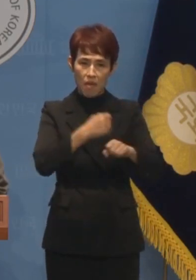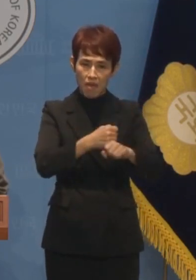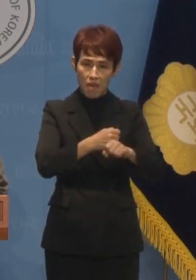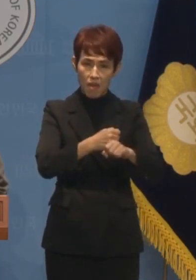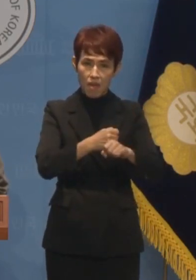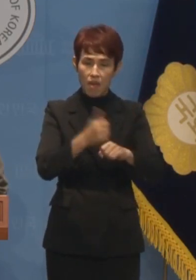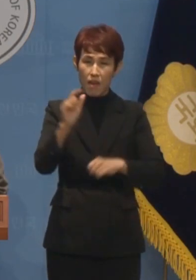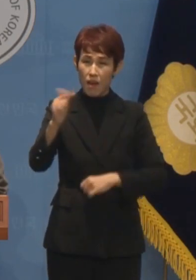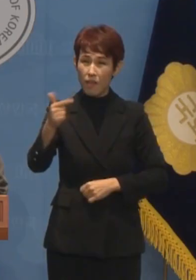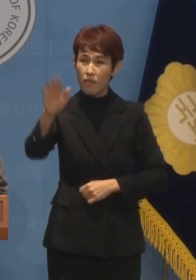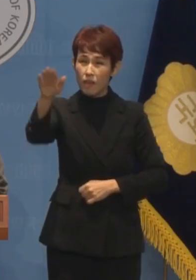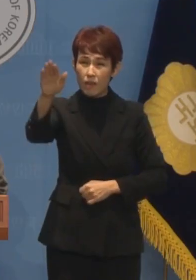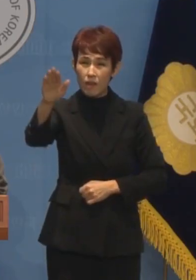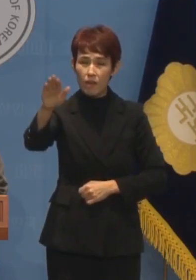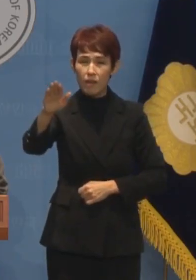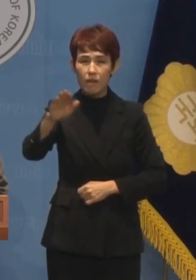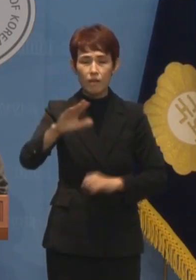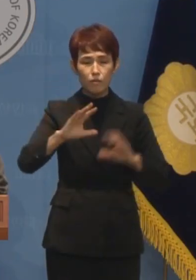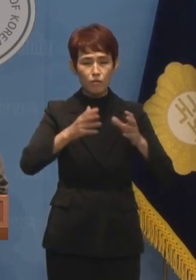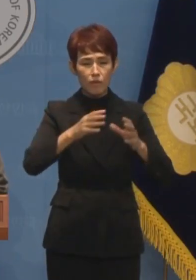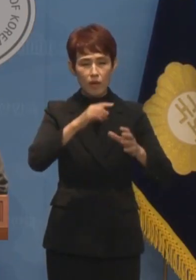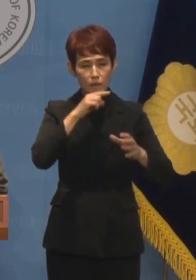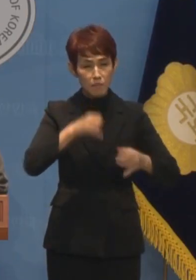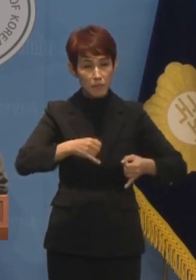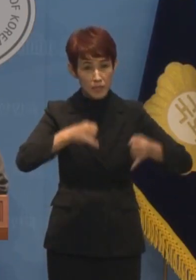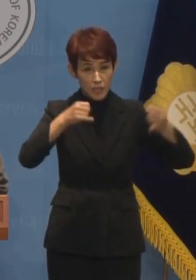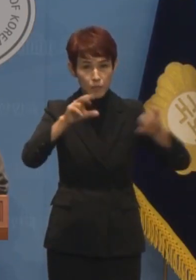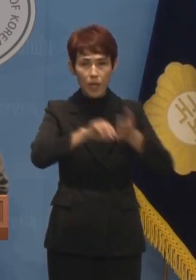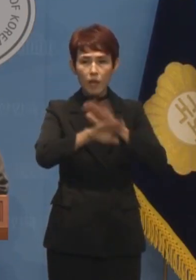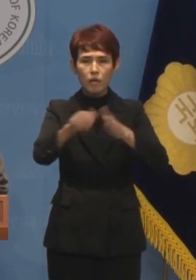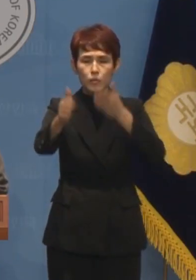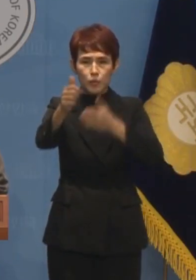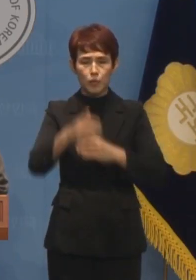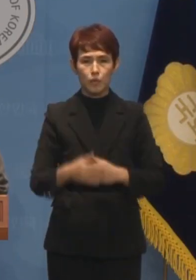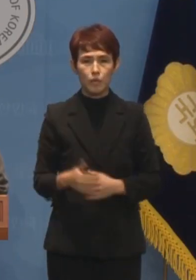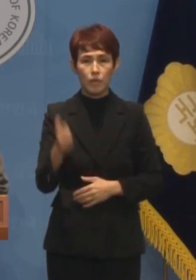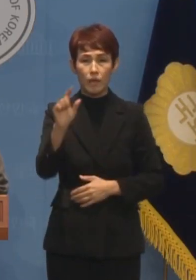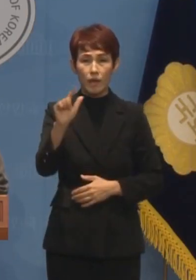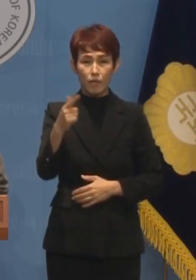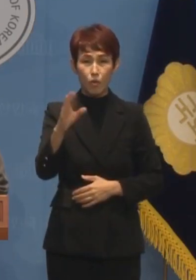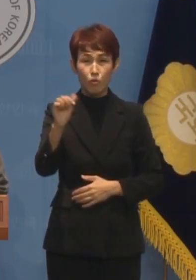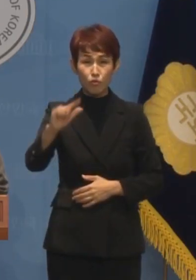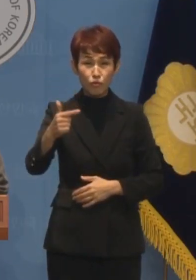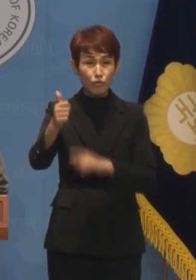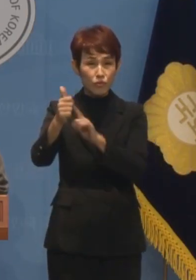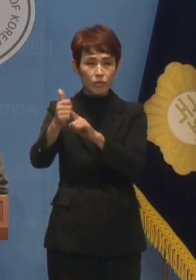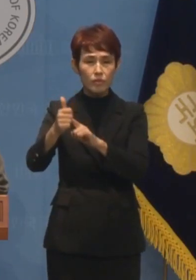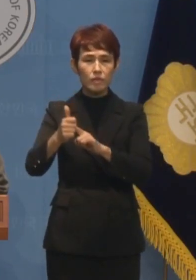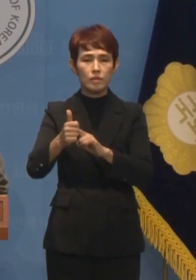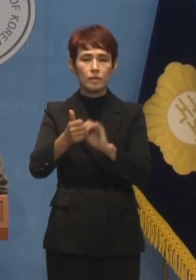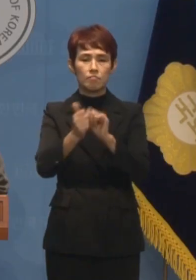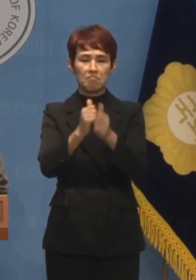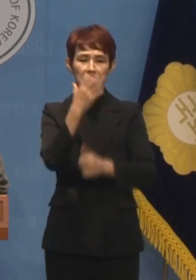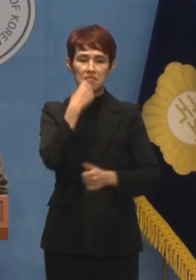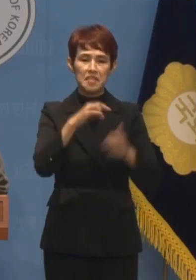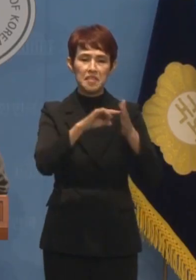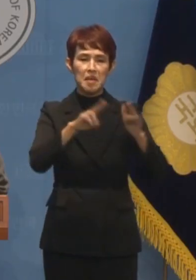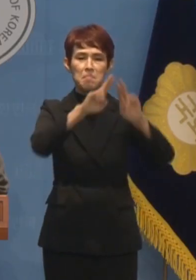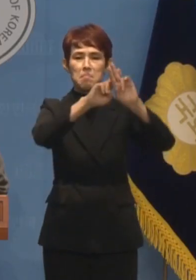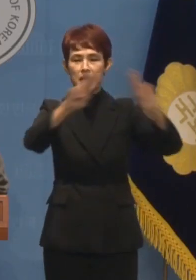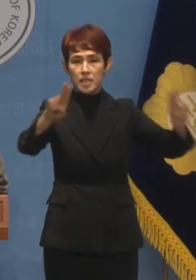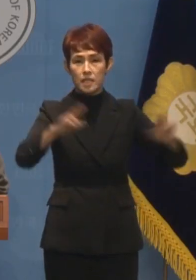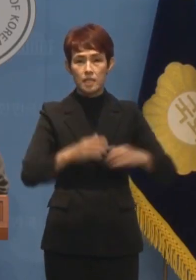해결하십시오. 한동훈 국민의힘 대표가 금투세 폐지에 이어